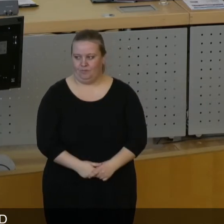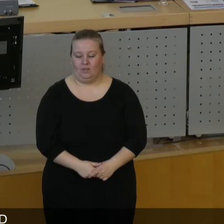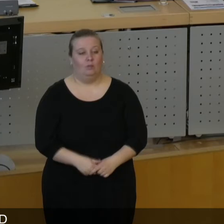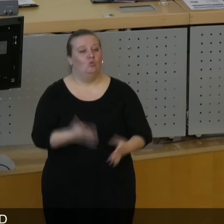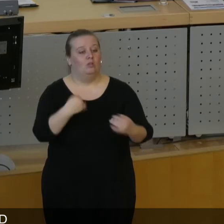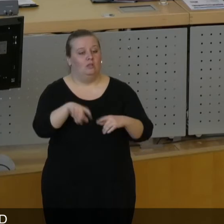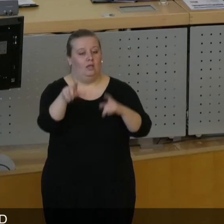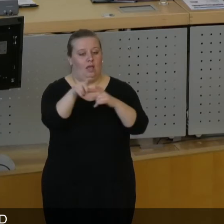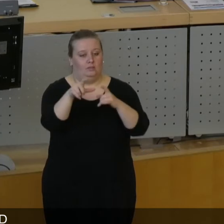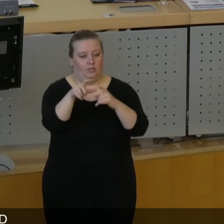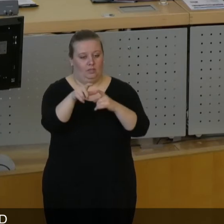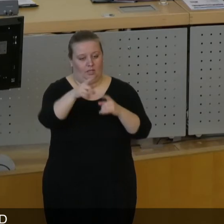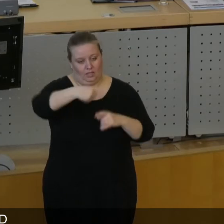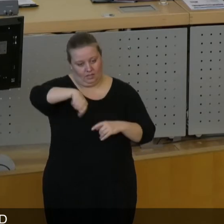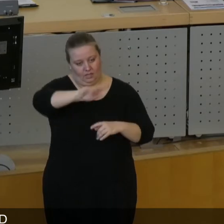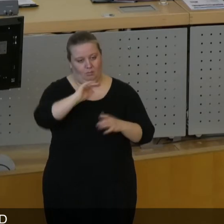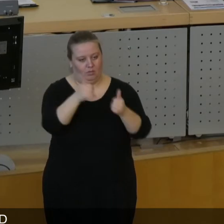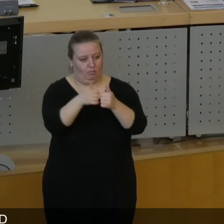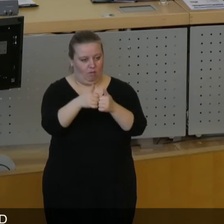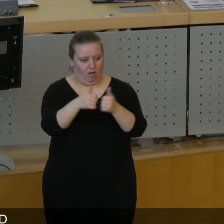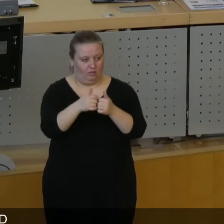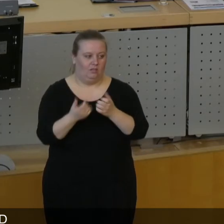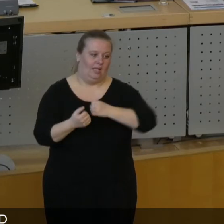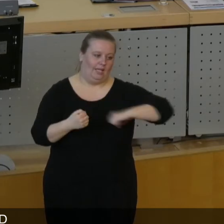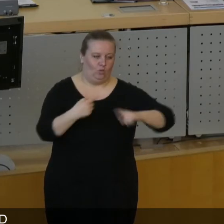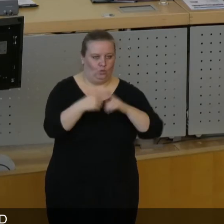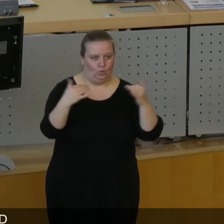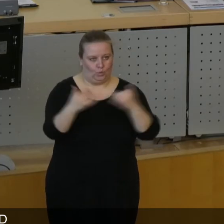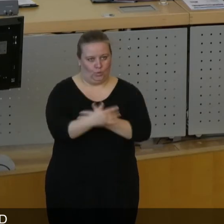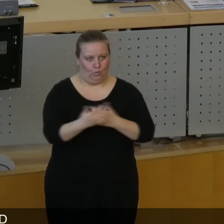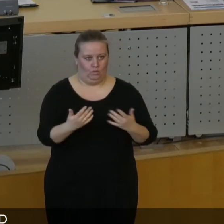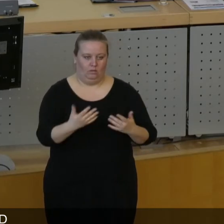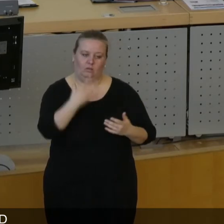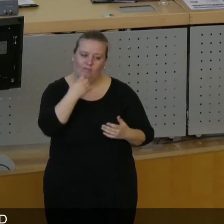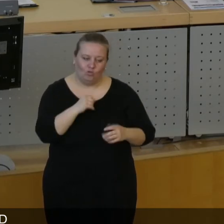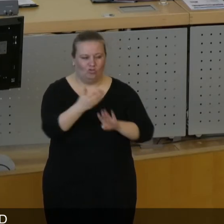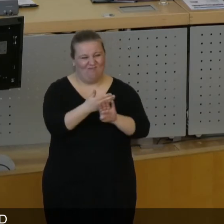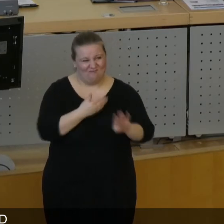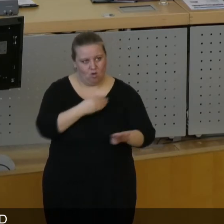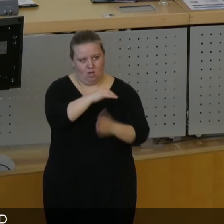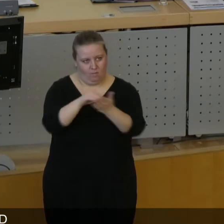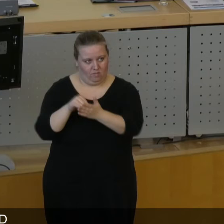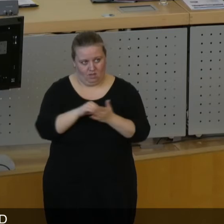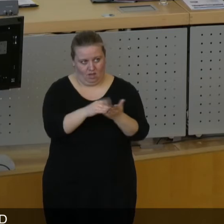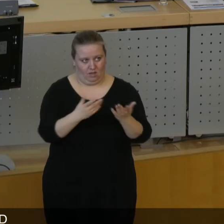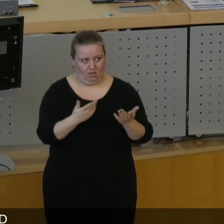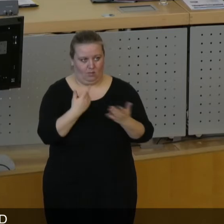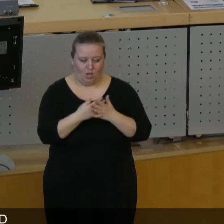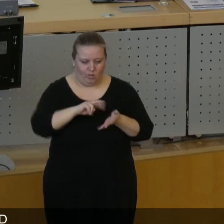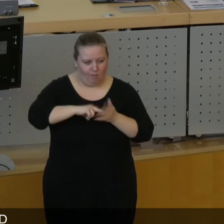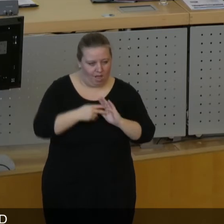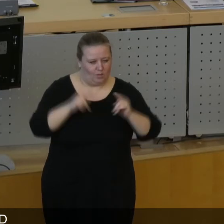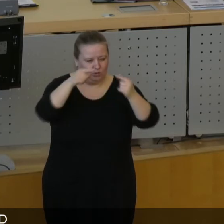SPD gemeinsam mit ihren Partnern von Linken und Grünen wollen eine frühzeitige Beteiligung bereits bei den